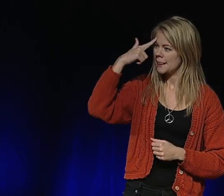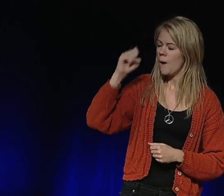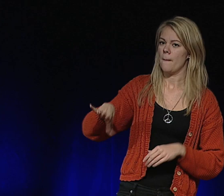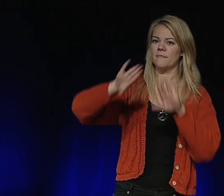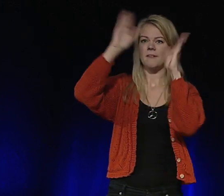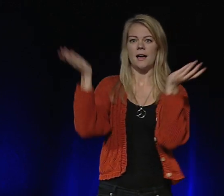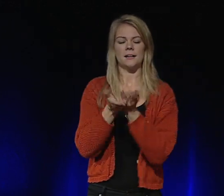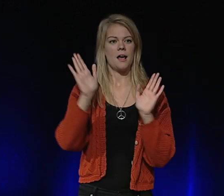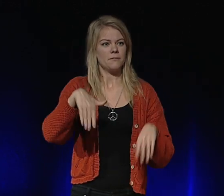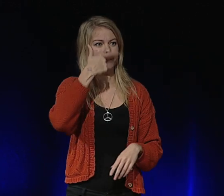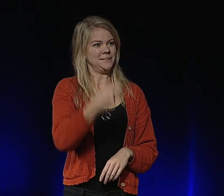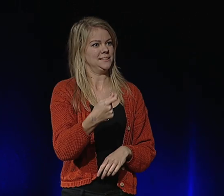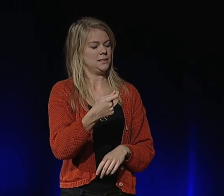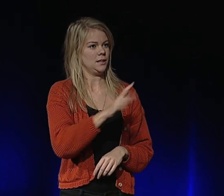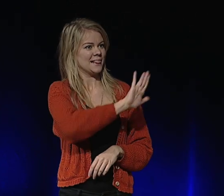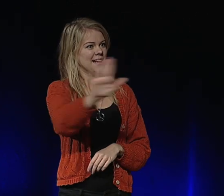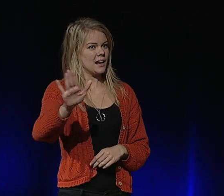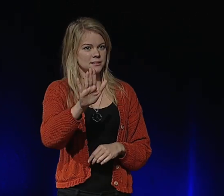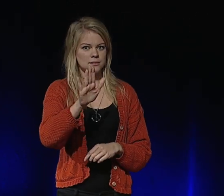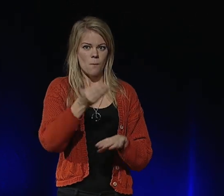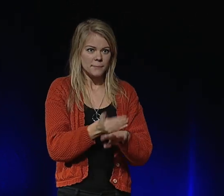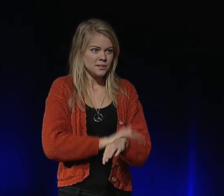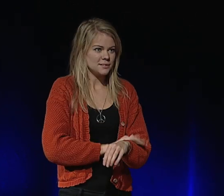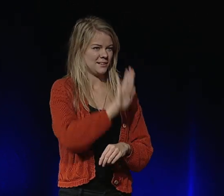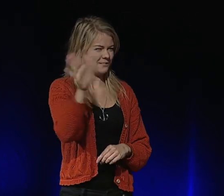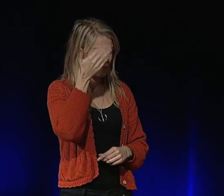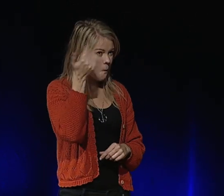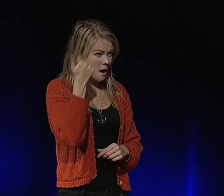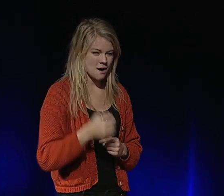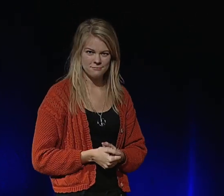Tänk om världen hade gått miste om deras kompetens och förmåga.